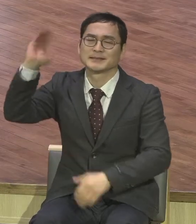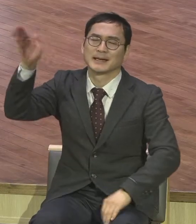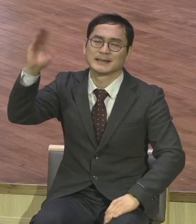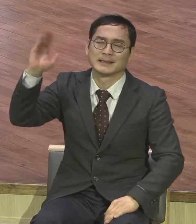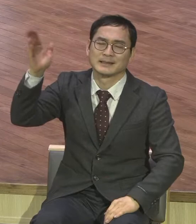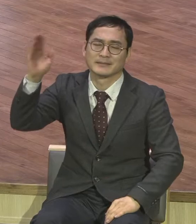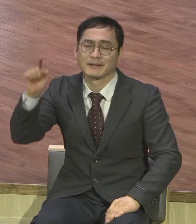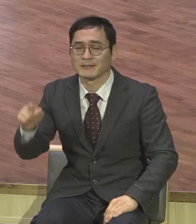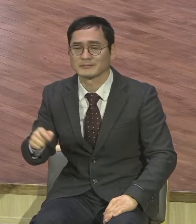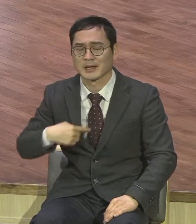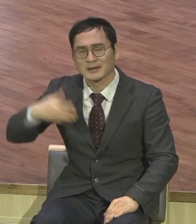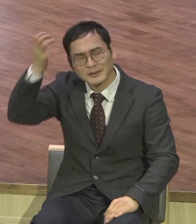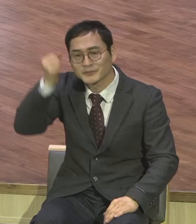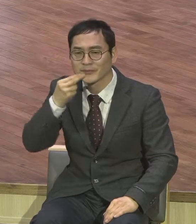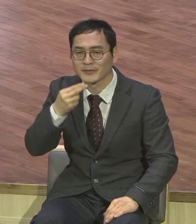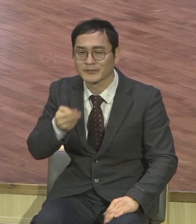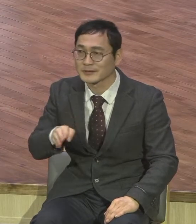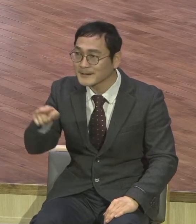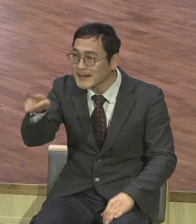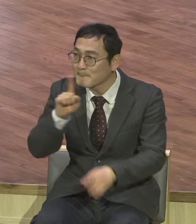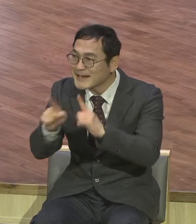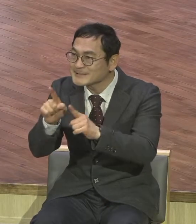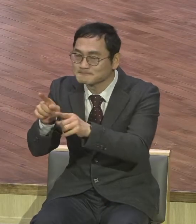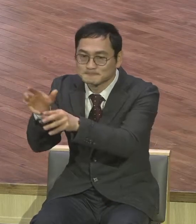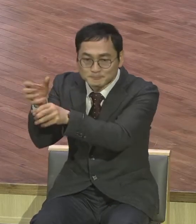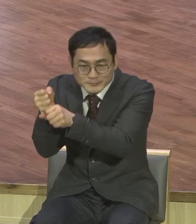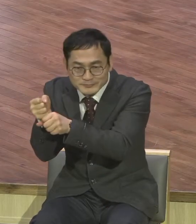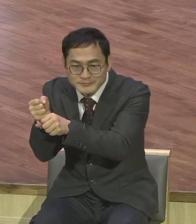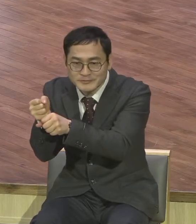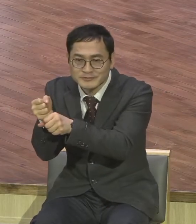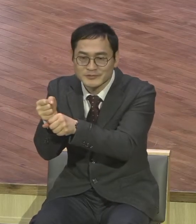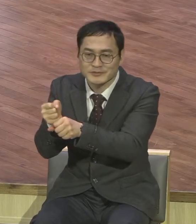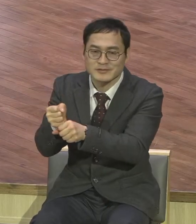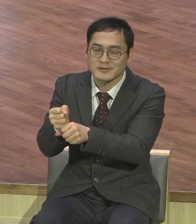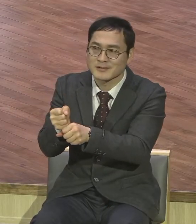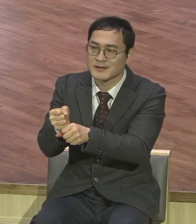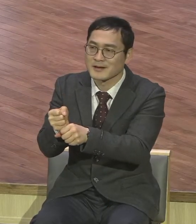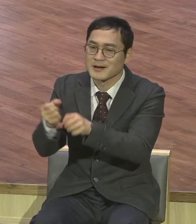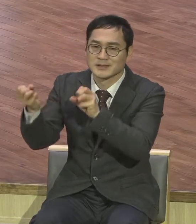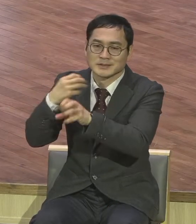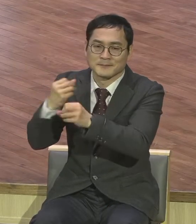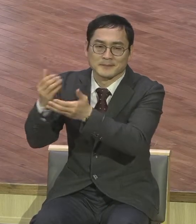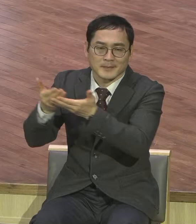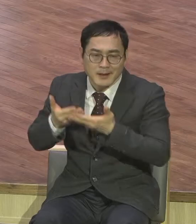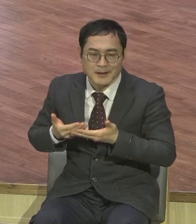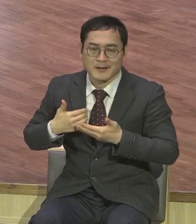그거 잡고 응답받았다는 거예요 간증하는 겁니다 내 앞에서 얼마나 간절했으면